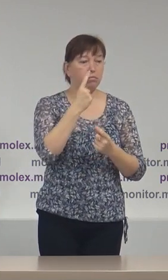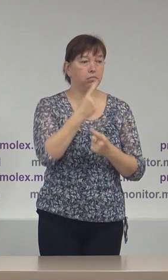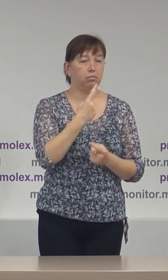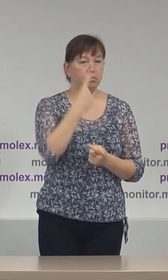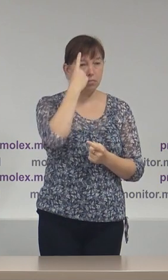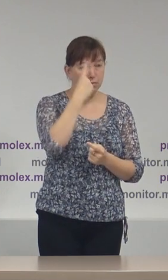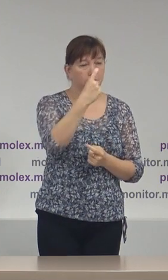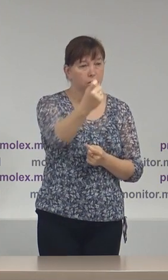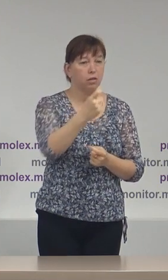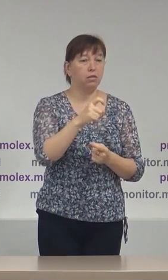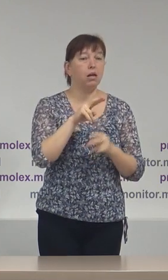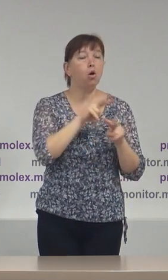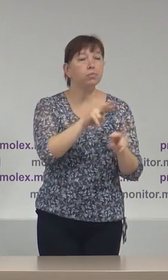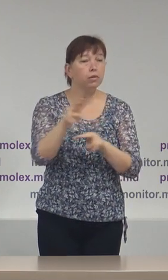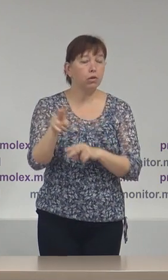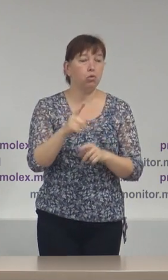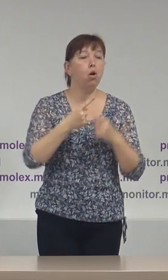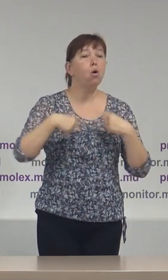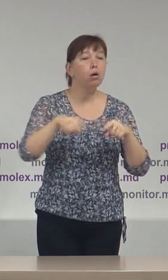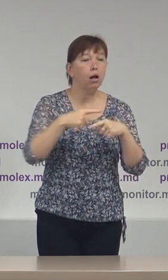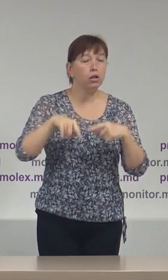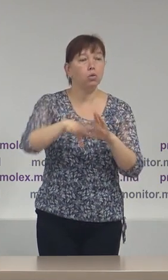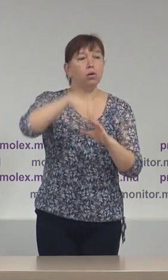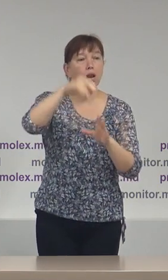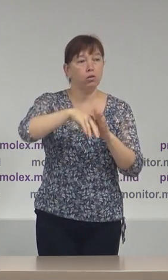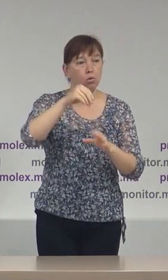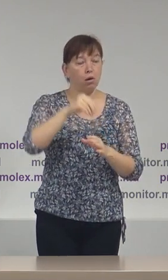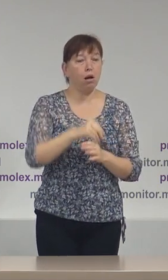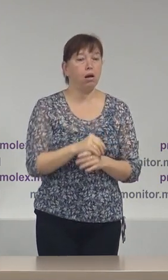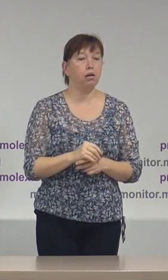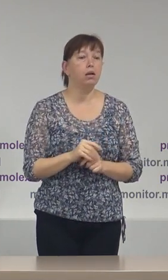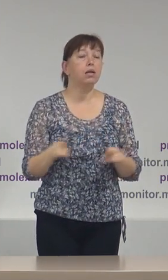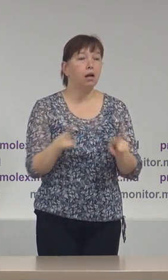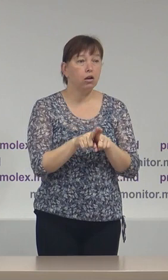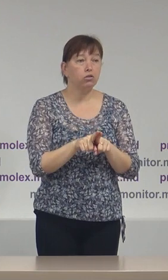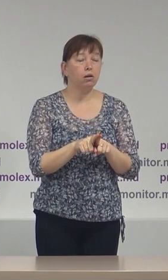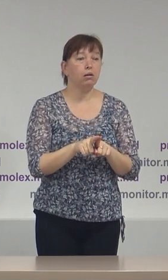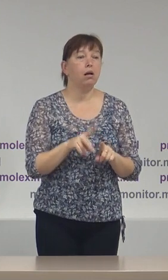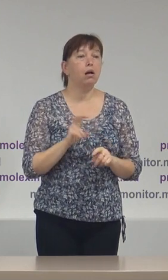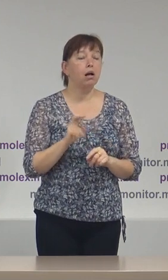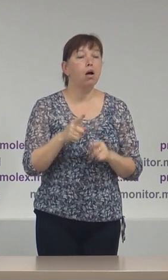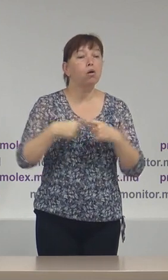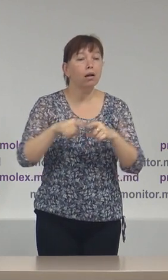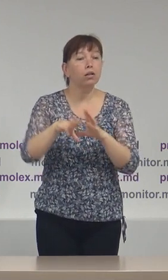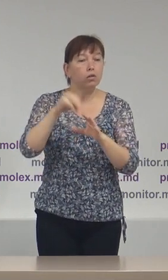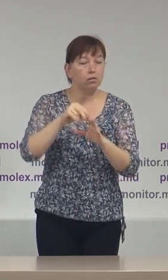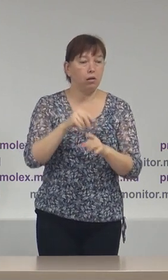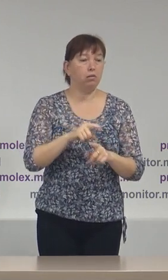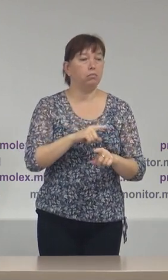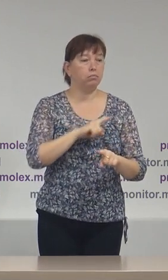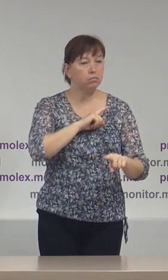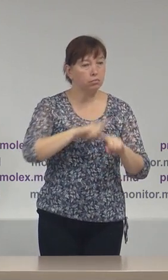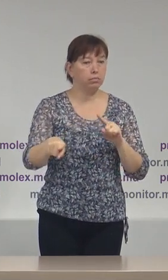observatorilor, în adresa organelor electorale, așa încât ultimile să reacționeze